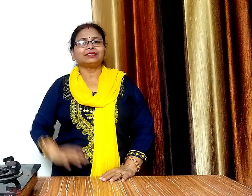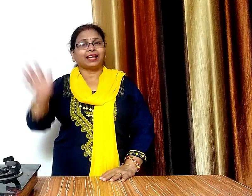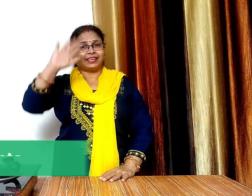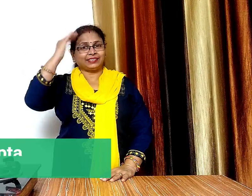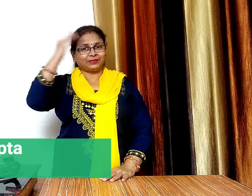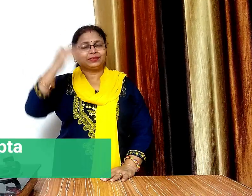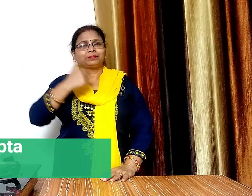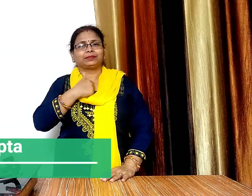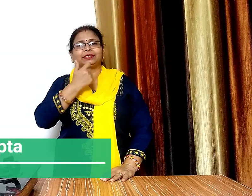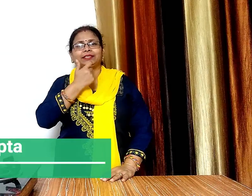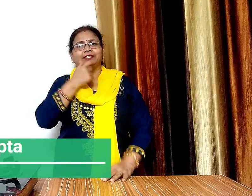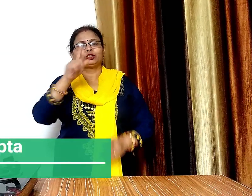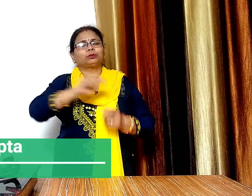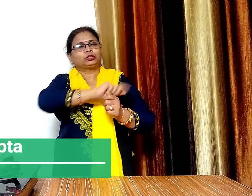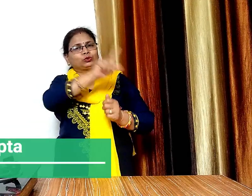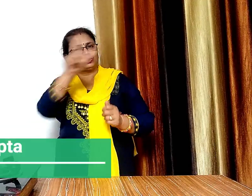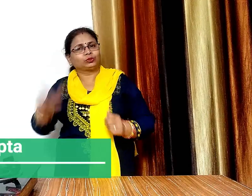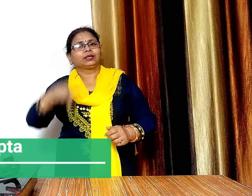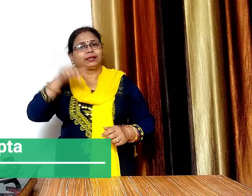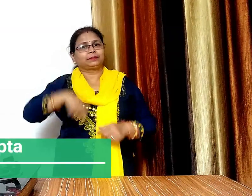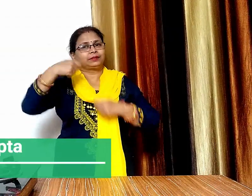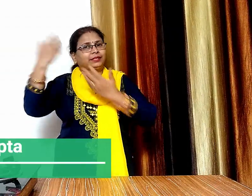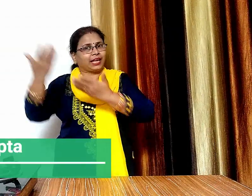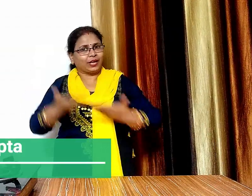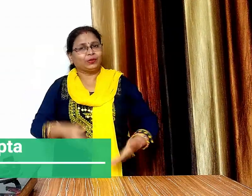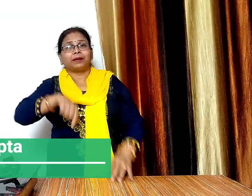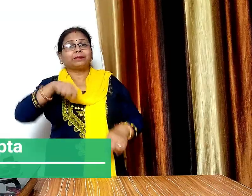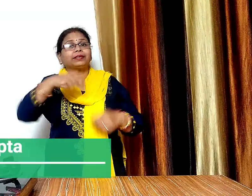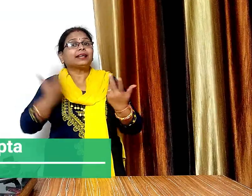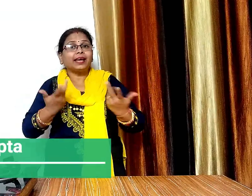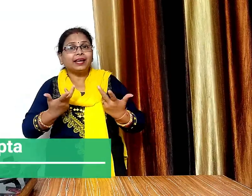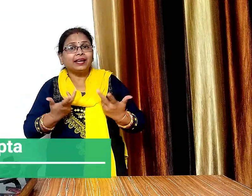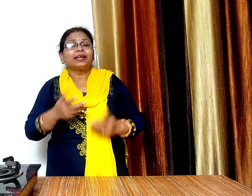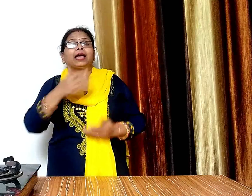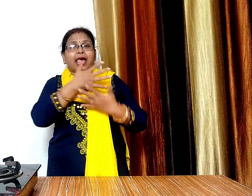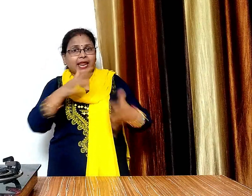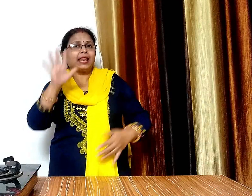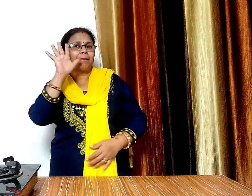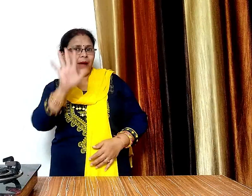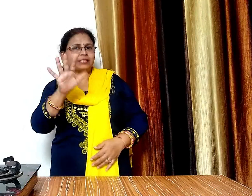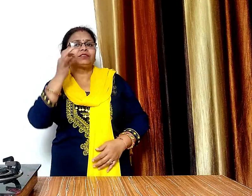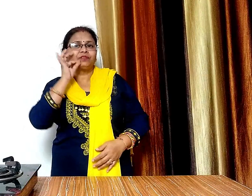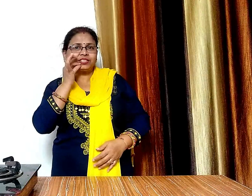हेलो फ्रेंड्स मैं शक्का आप सब भी कर इस वीडियो पे स्वागत करती हूँ आज हम पांच तरीके के फ्रूट शेक बनाएंगे